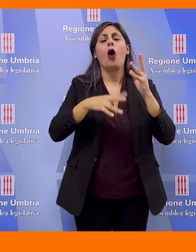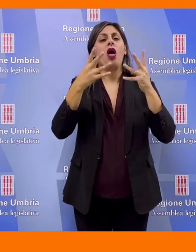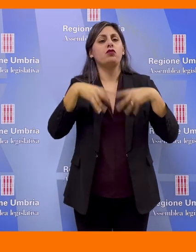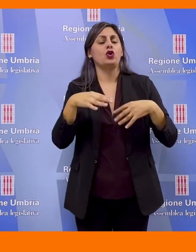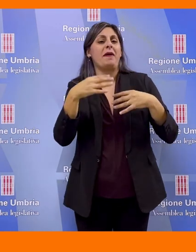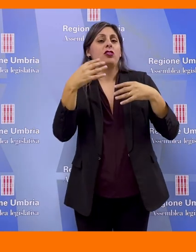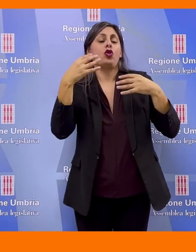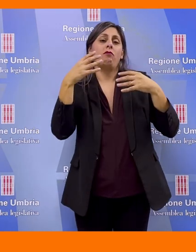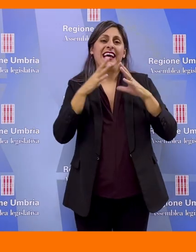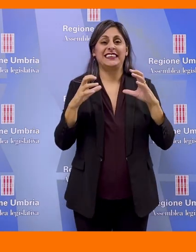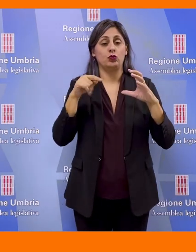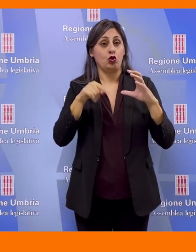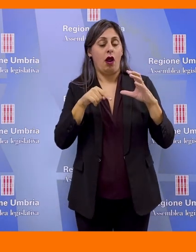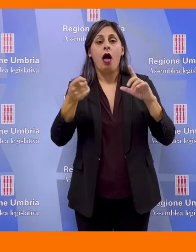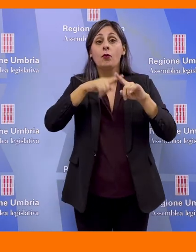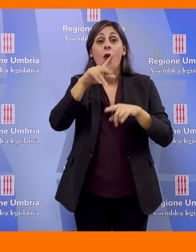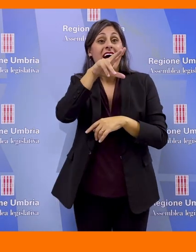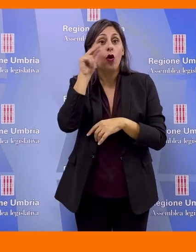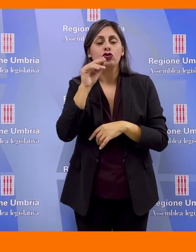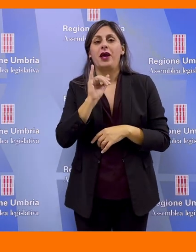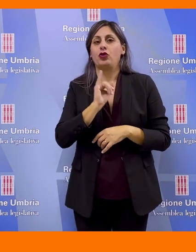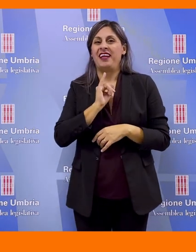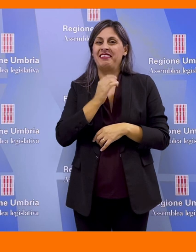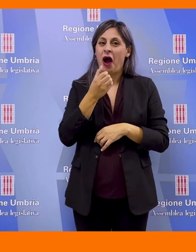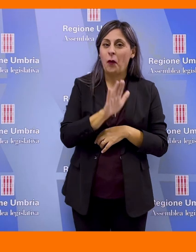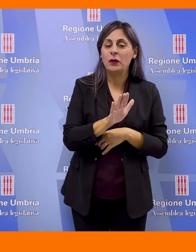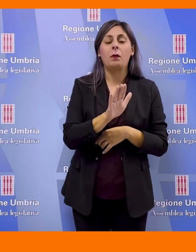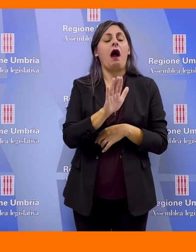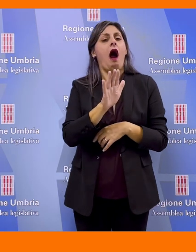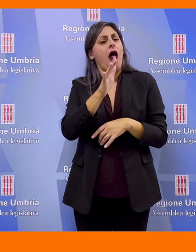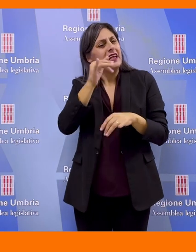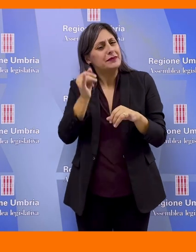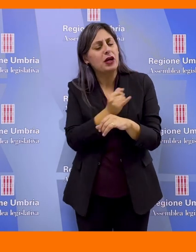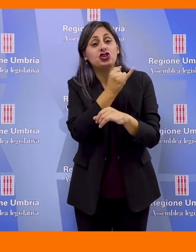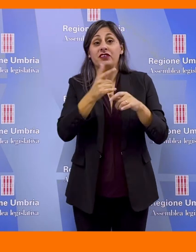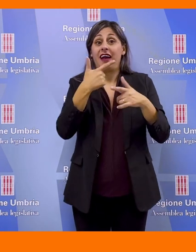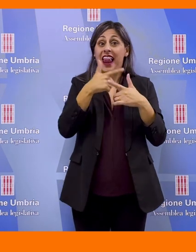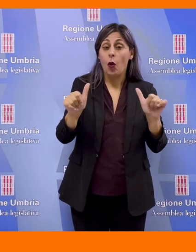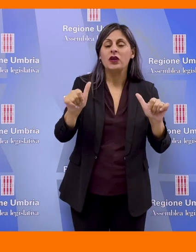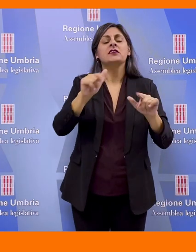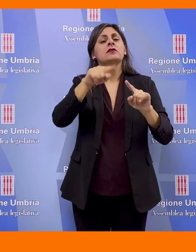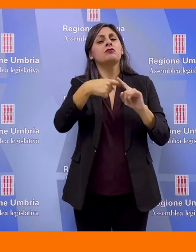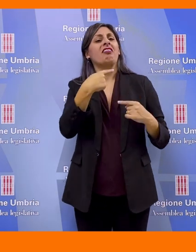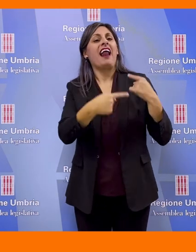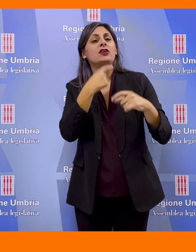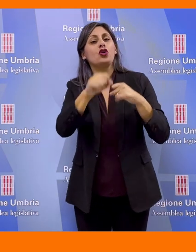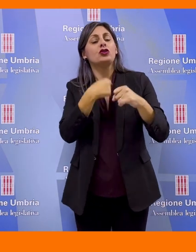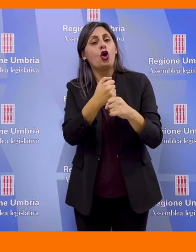istituzionali, ed ancora il riconoscimento delle identità culturali, delle specificità e linguistiche, delle tradizioni storico